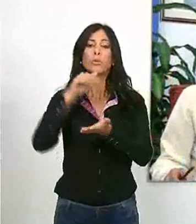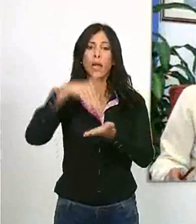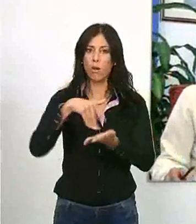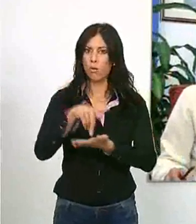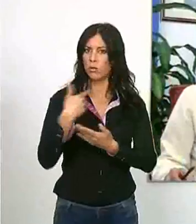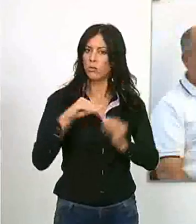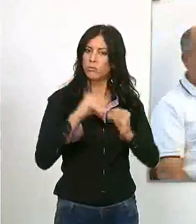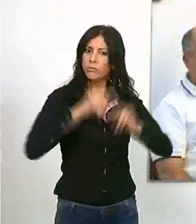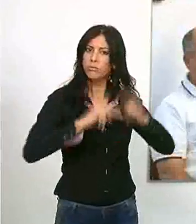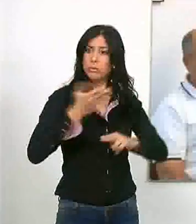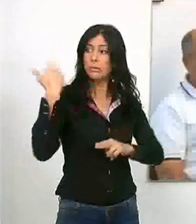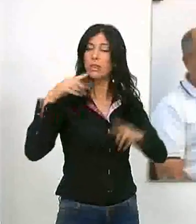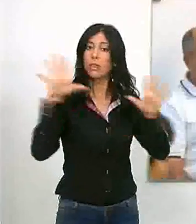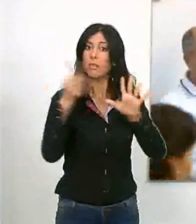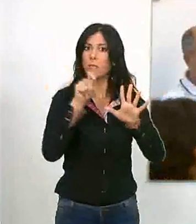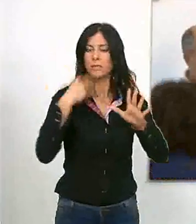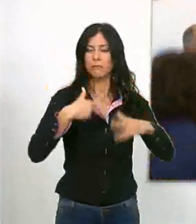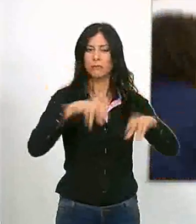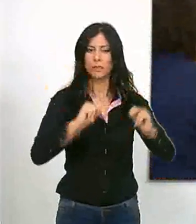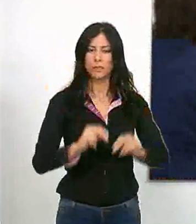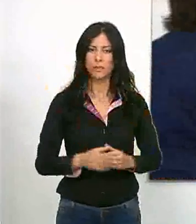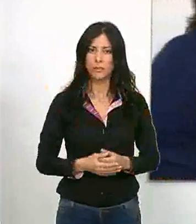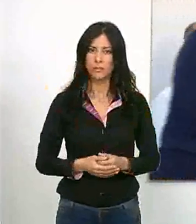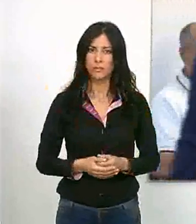construir hace ahora más de diez meses.